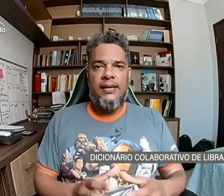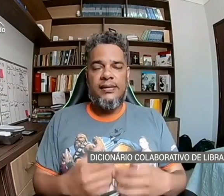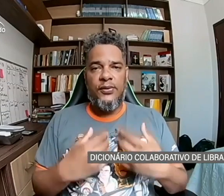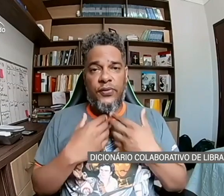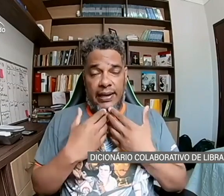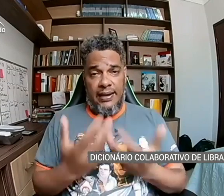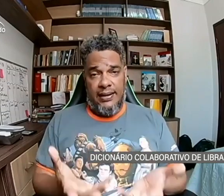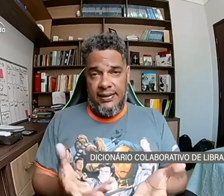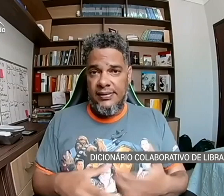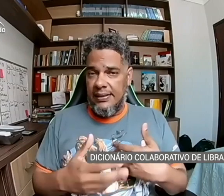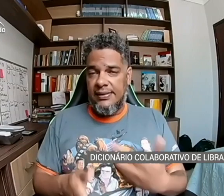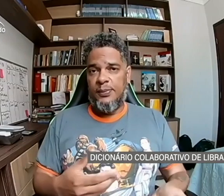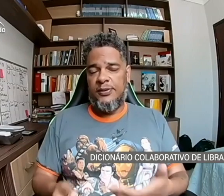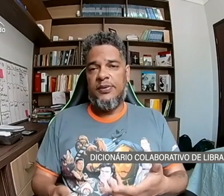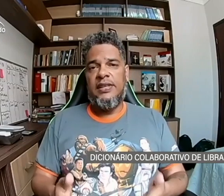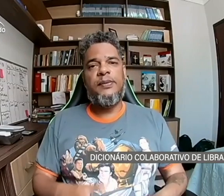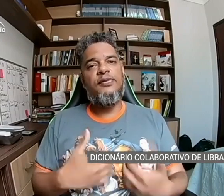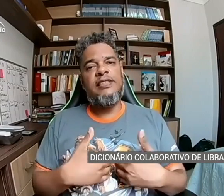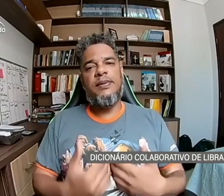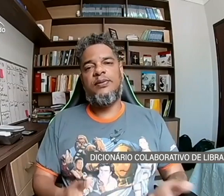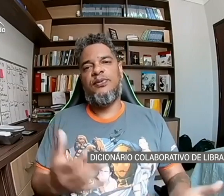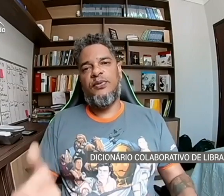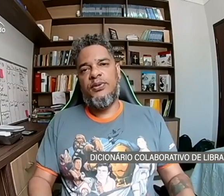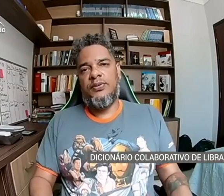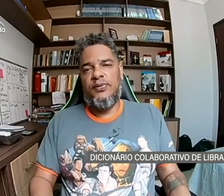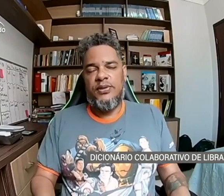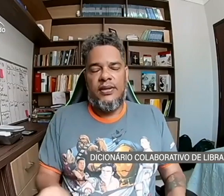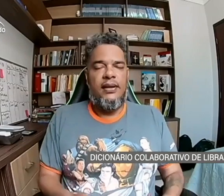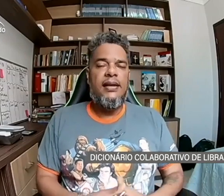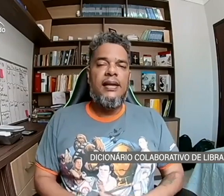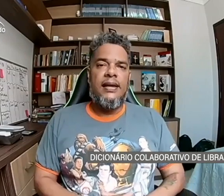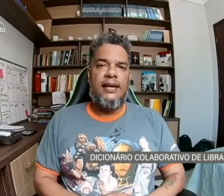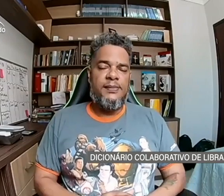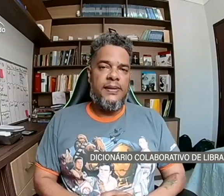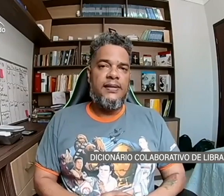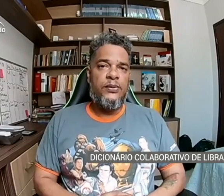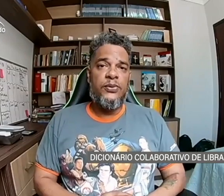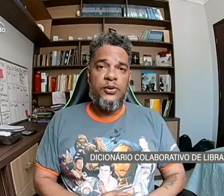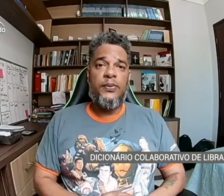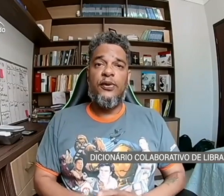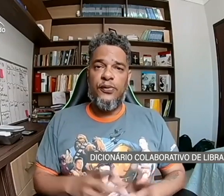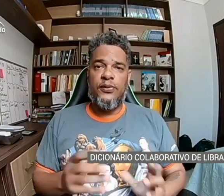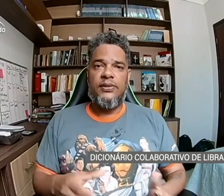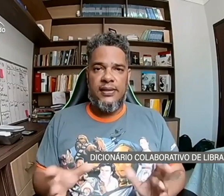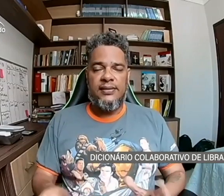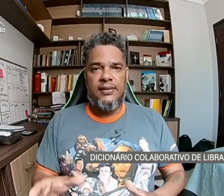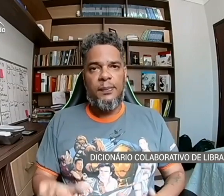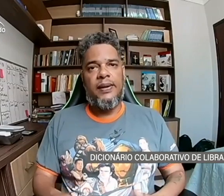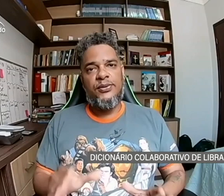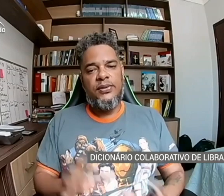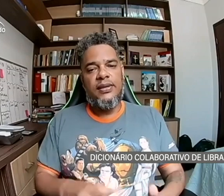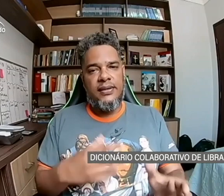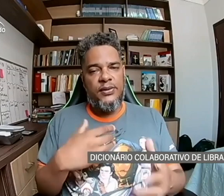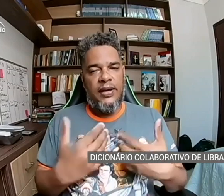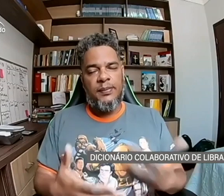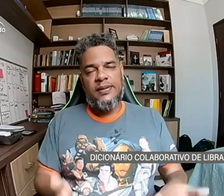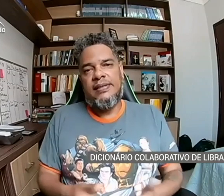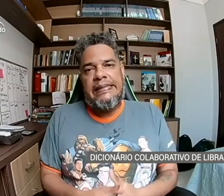se eu falar e sinalizar ao mesmo tempo, infelizmente, não vou estar respeitando o surdo, porque eu vou estar, sim, prejudicando a minha sinalização.